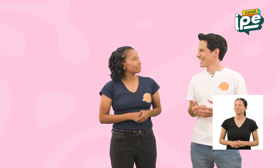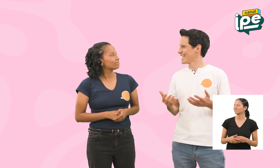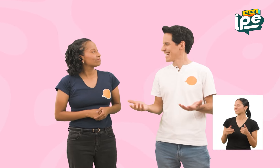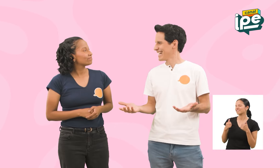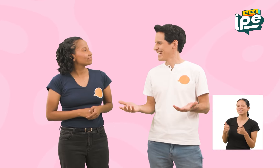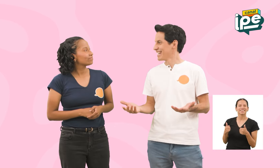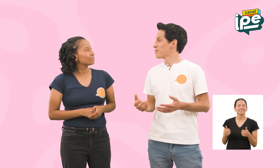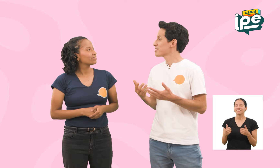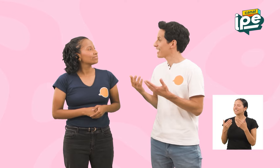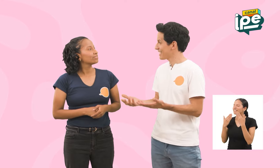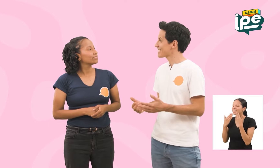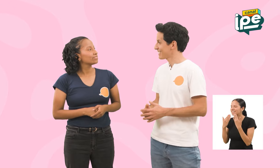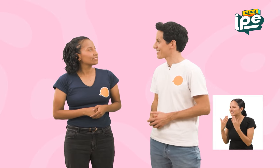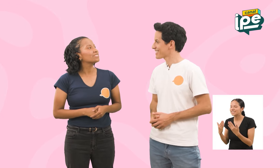¡Genial! Muchas gracias, Ana Rosa.